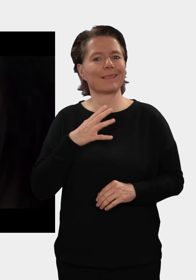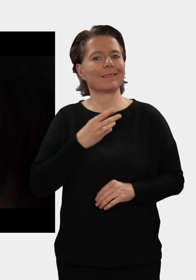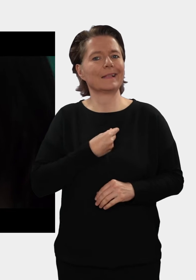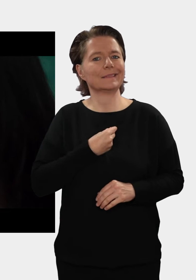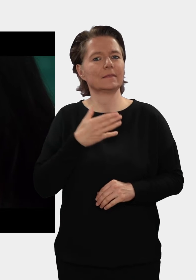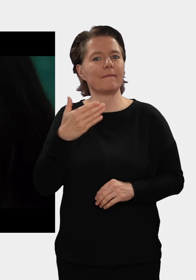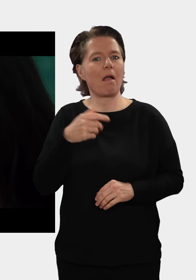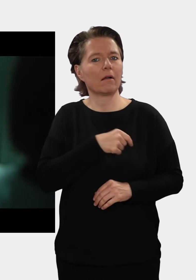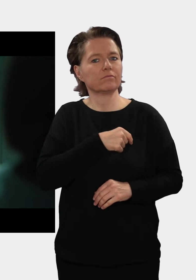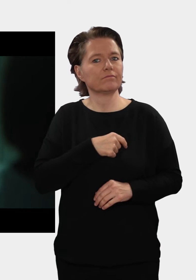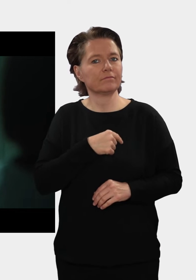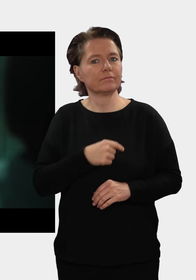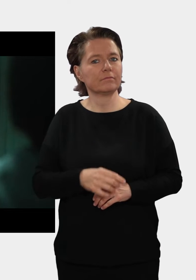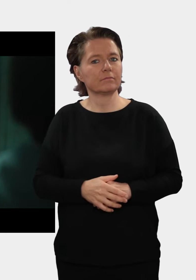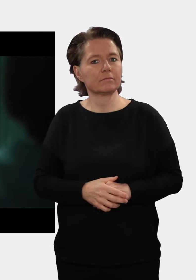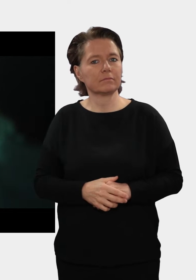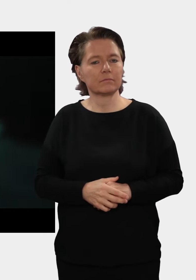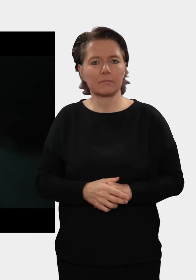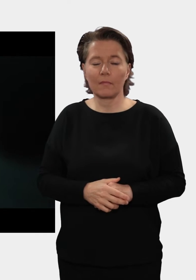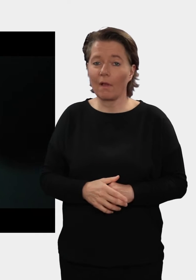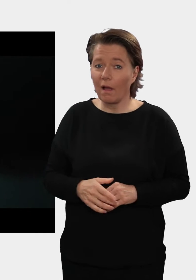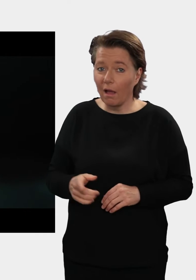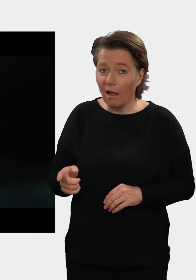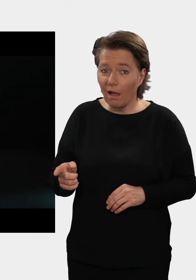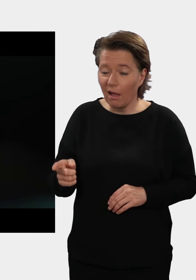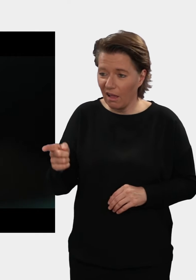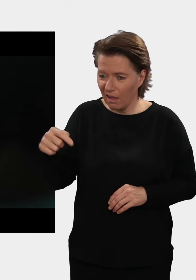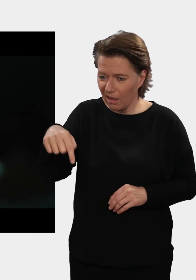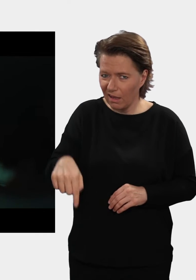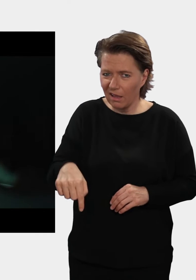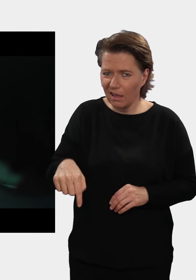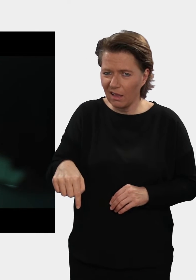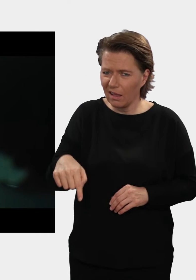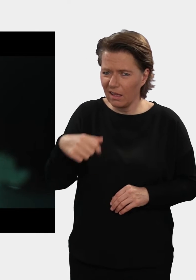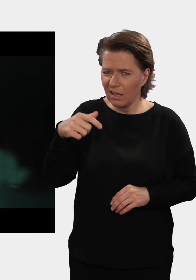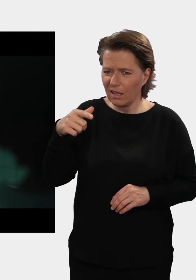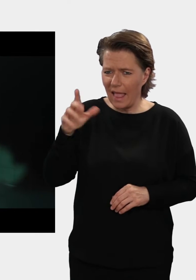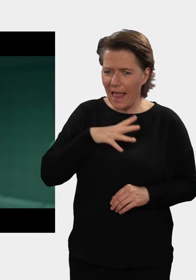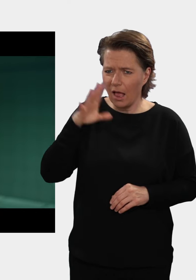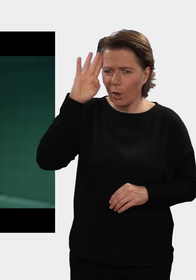Das ist die Transflagge. Okay. Und müsstest du da nicht eigentlich auf die jungen Toilette?